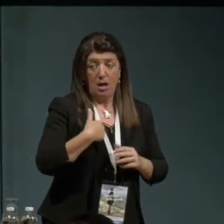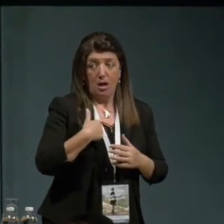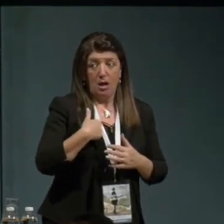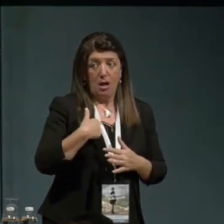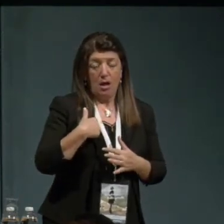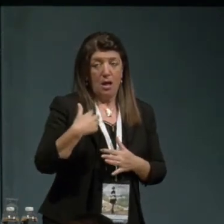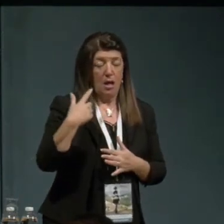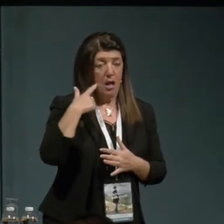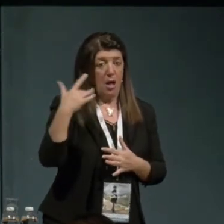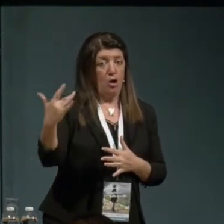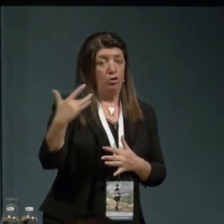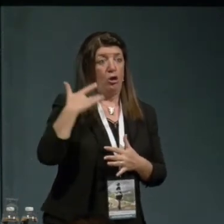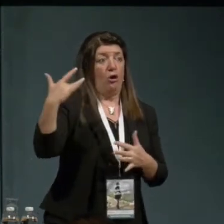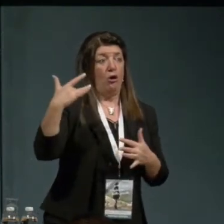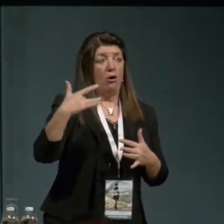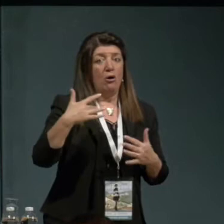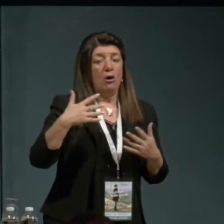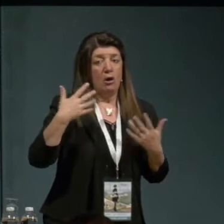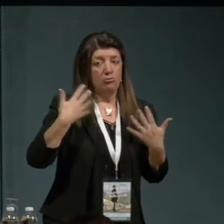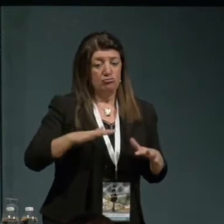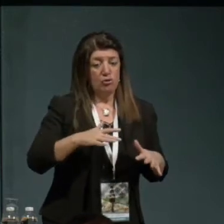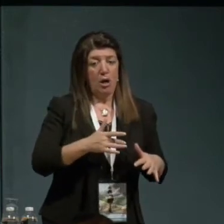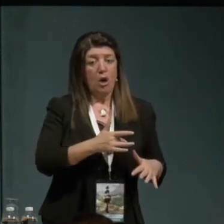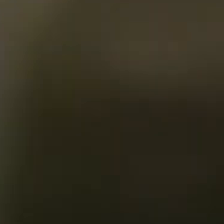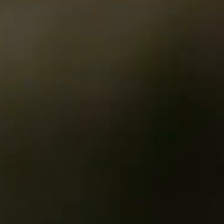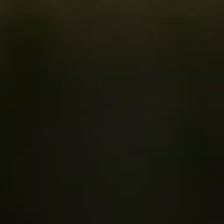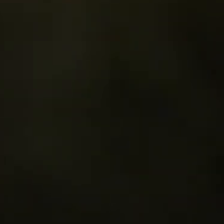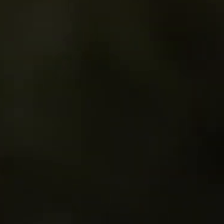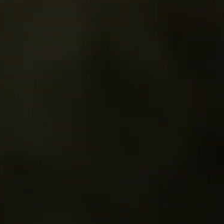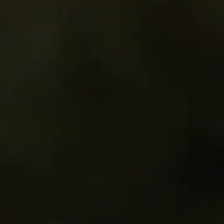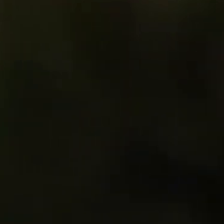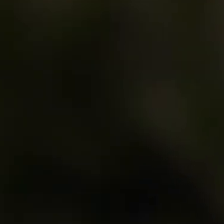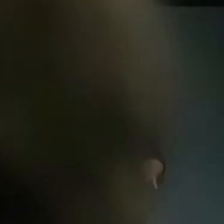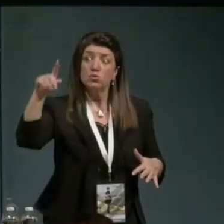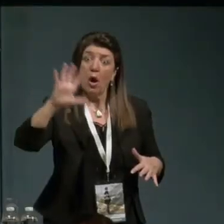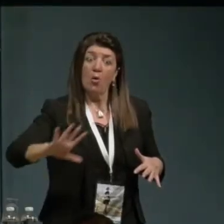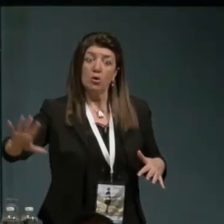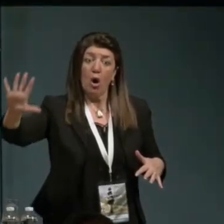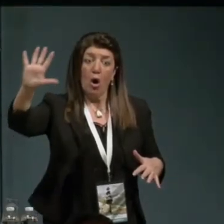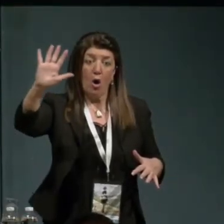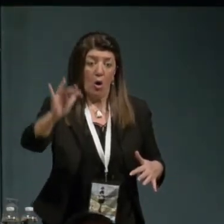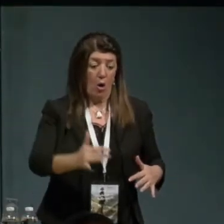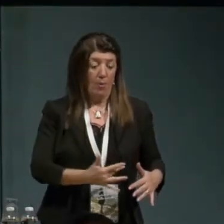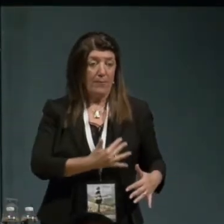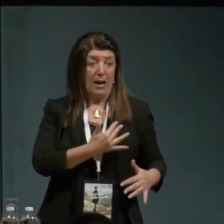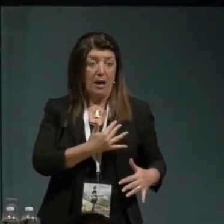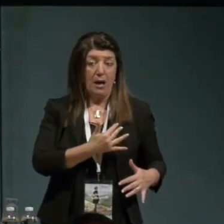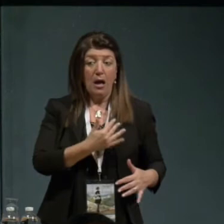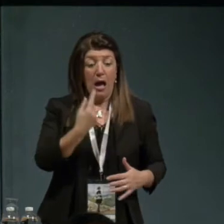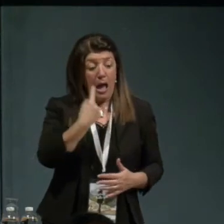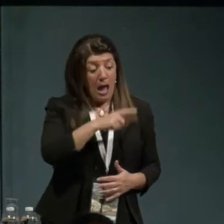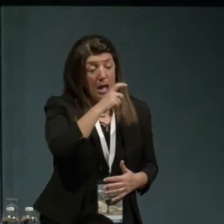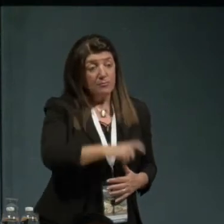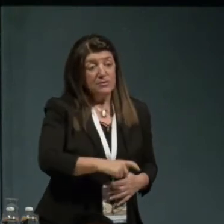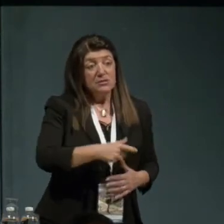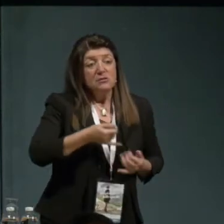coscienza europea. È figlio delle quattro colonne in cui